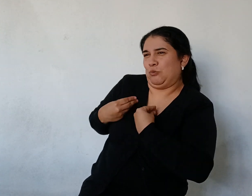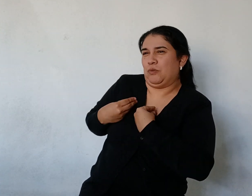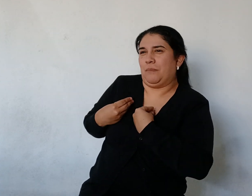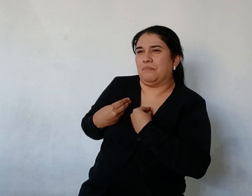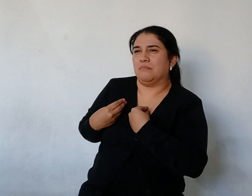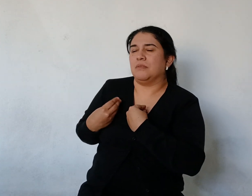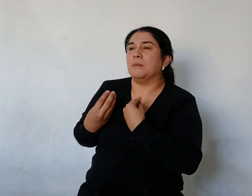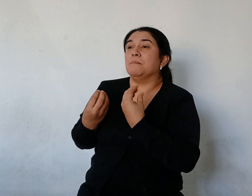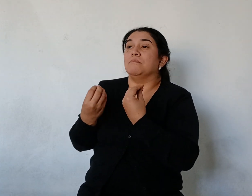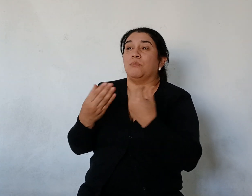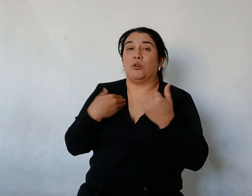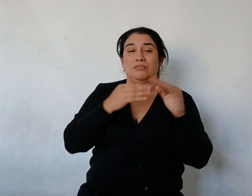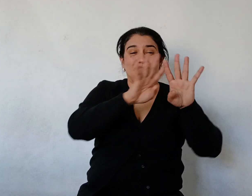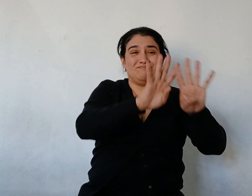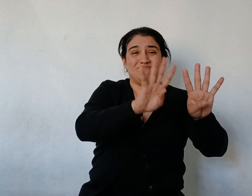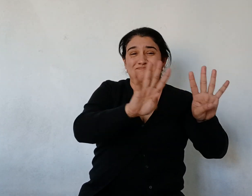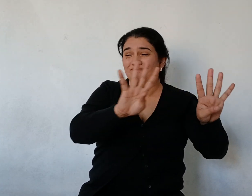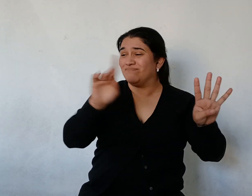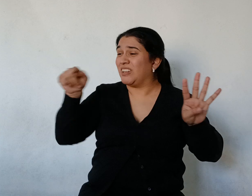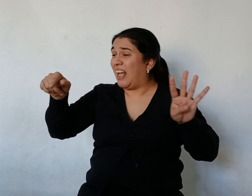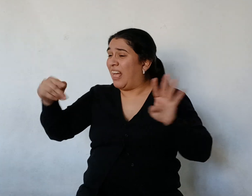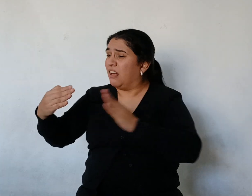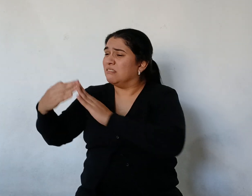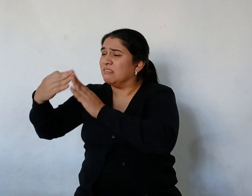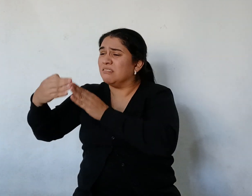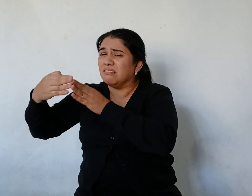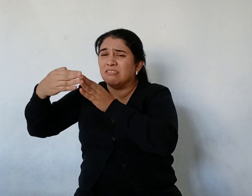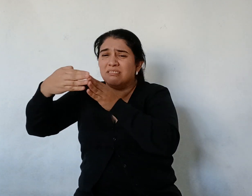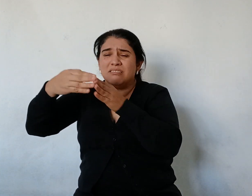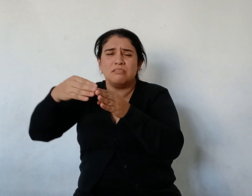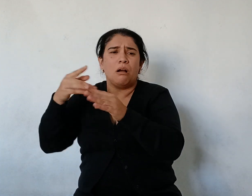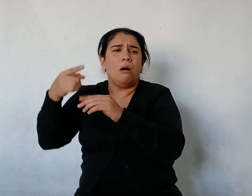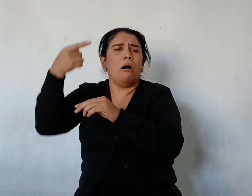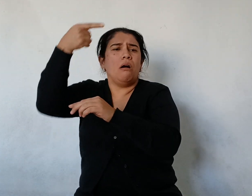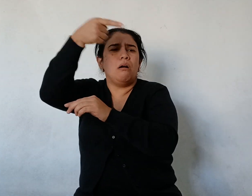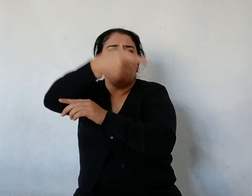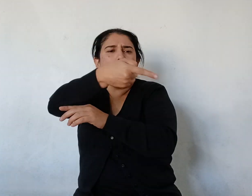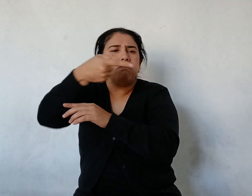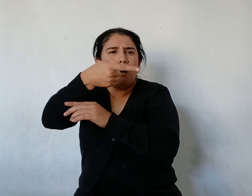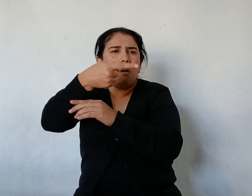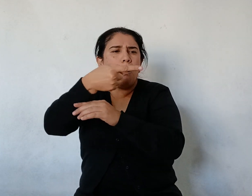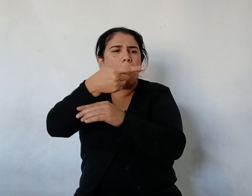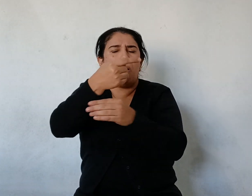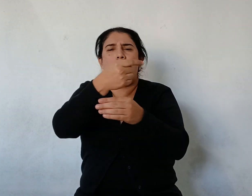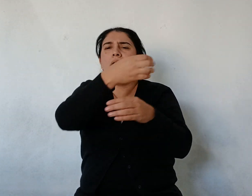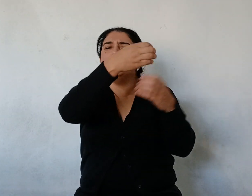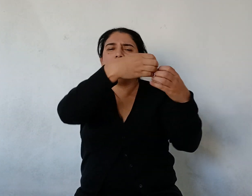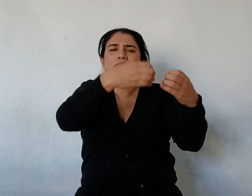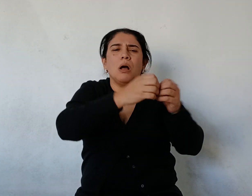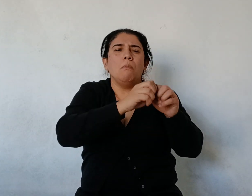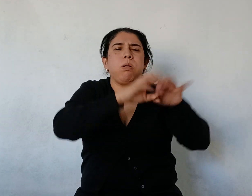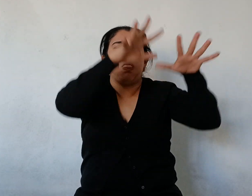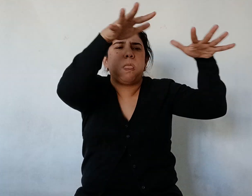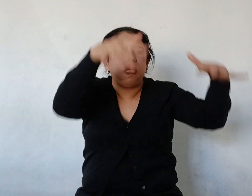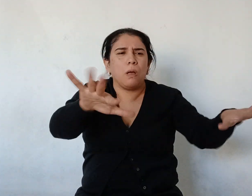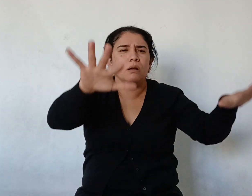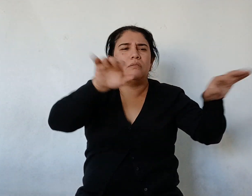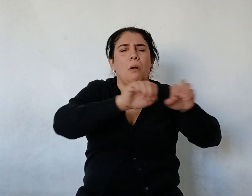a los peces Es un buque de guerra, un acorazado Hicimos un buque y lo echó a